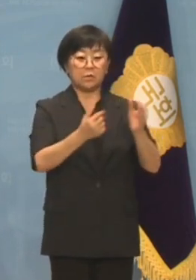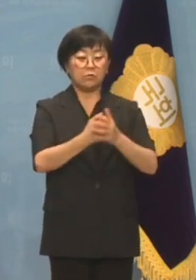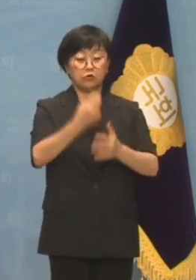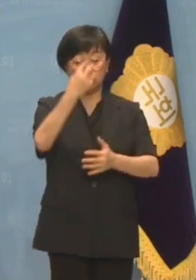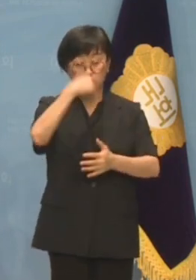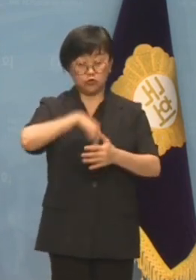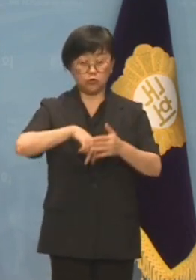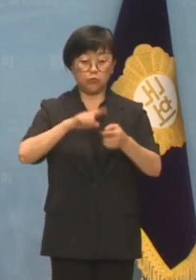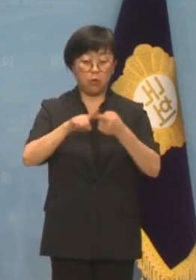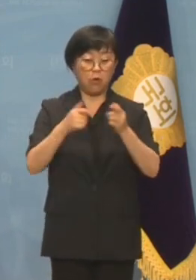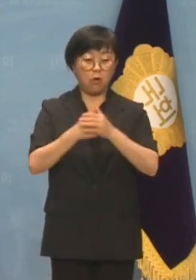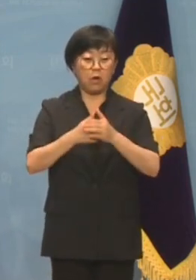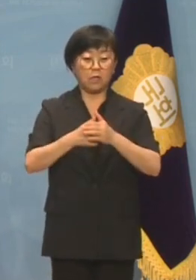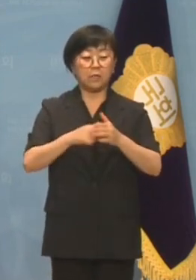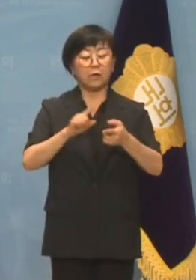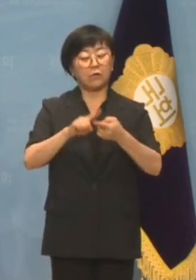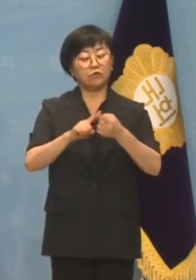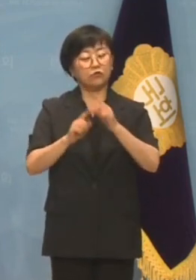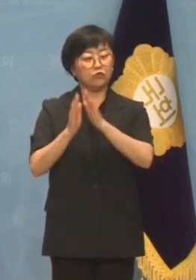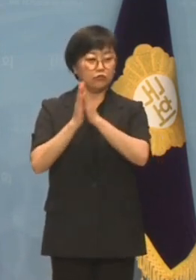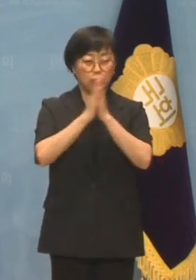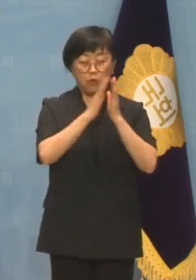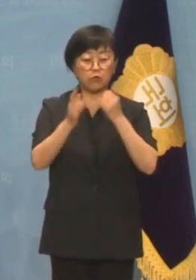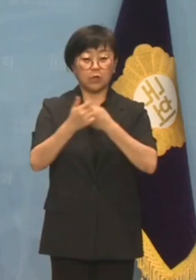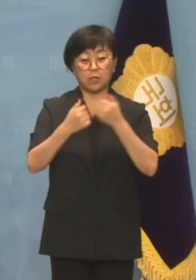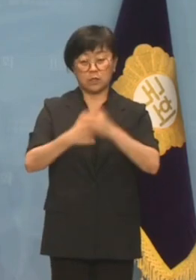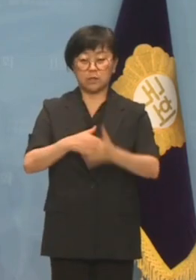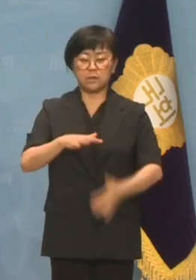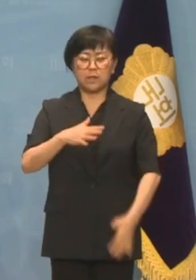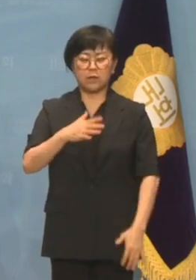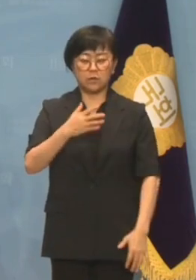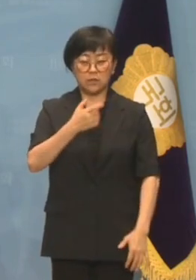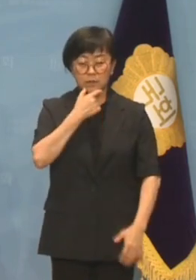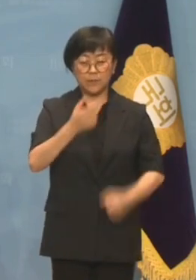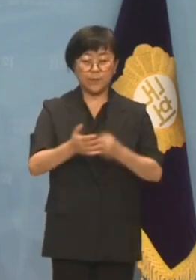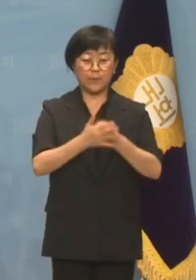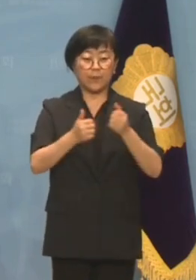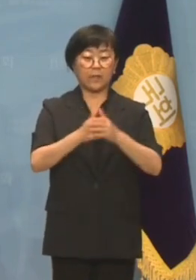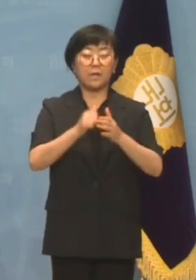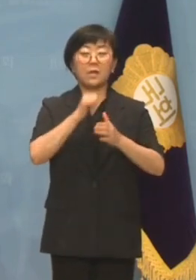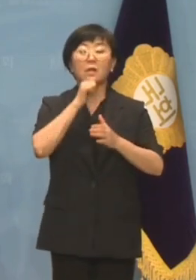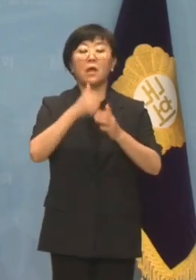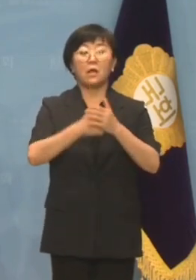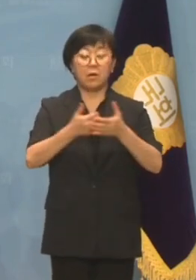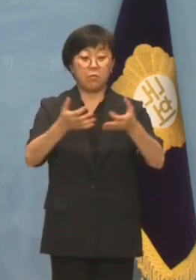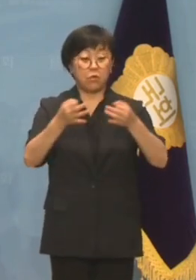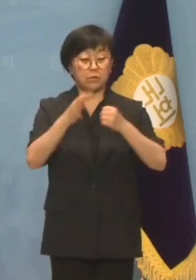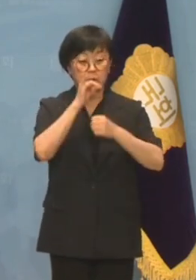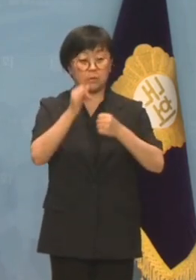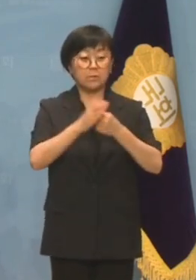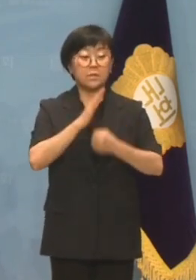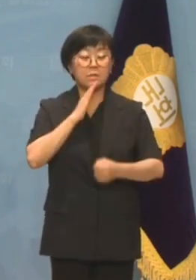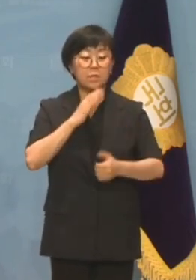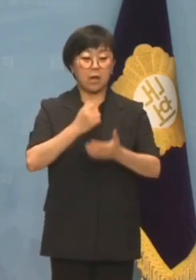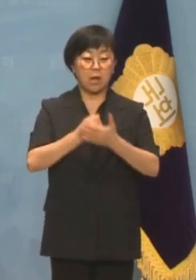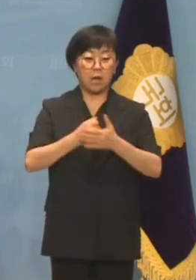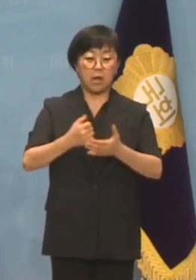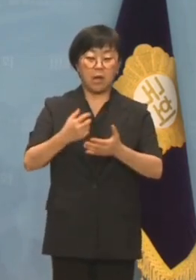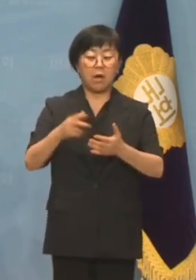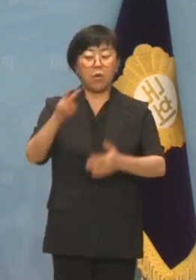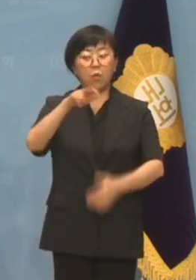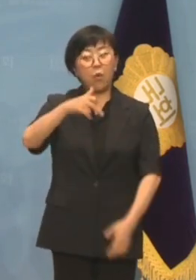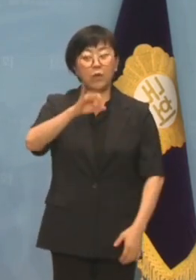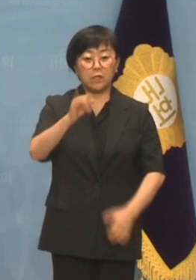이중플레이에 심물이 날 지경입니다. 당장 김 의원부터 가난 코스프레를 일삼으며 실제로는 거액의